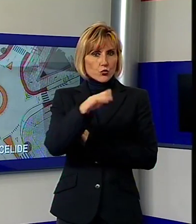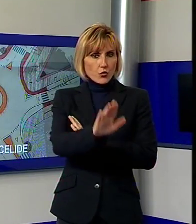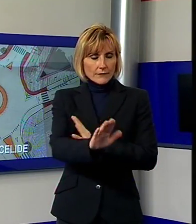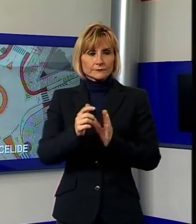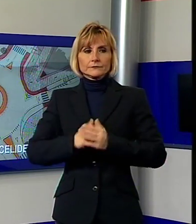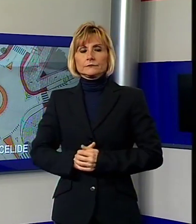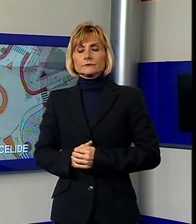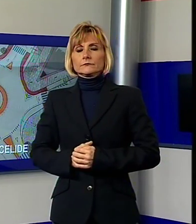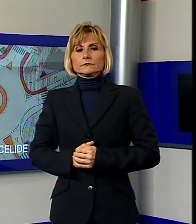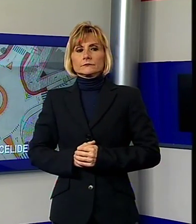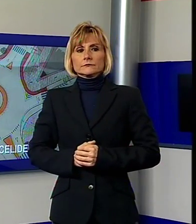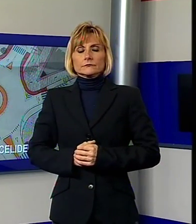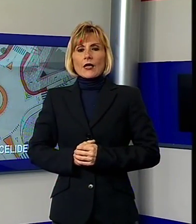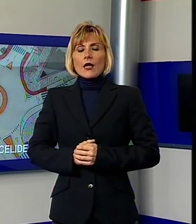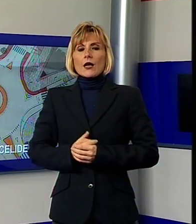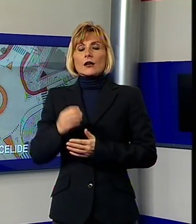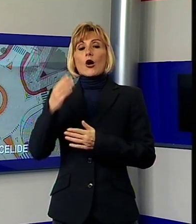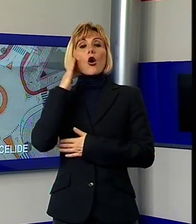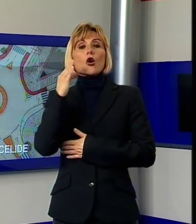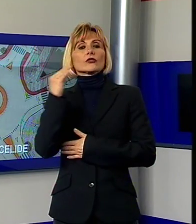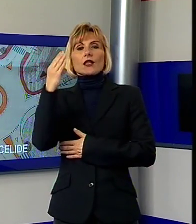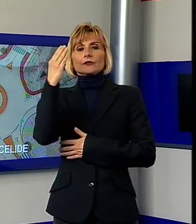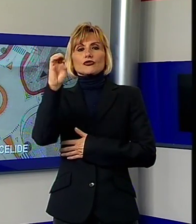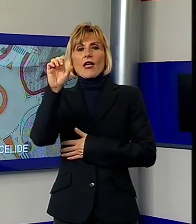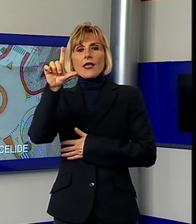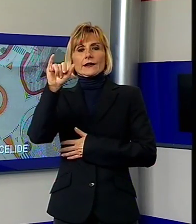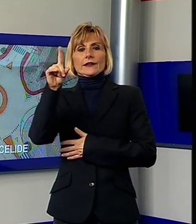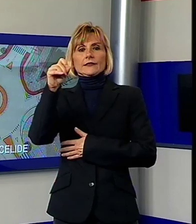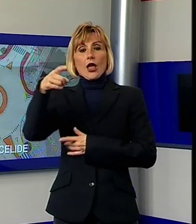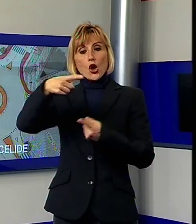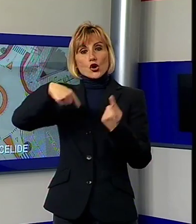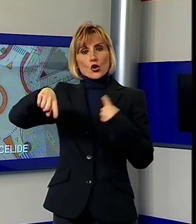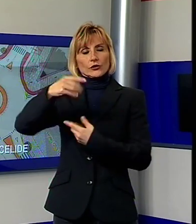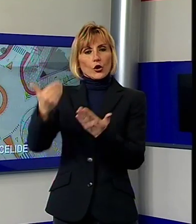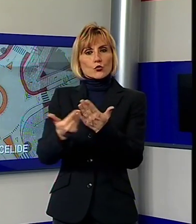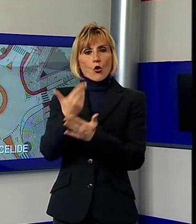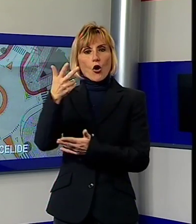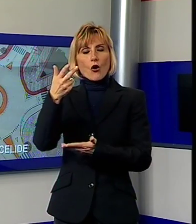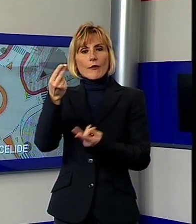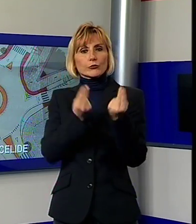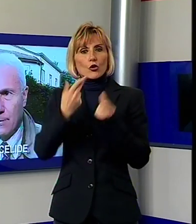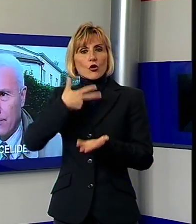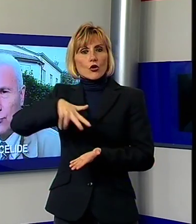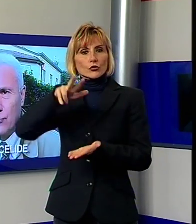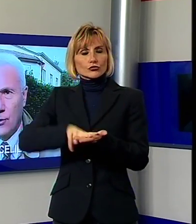Ecco come sarà la rotatoria al celi del progetto definitivo, stato presentato in commissione dall'assessore